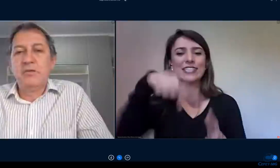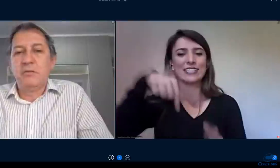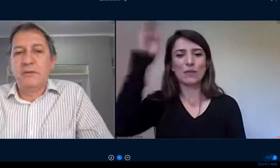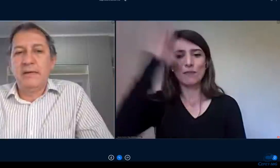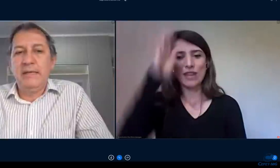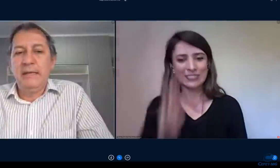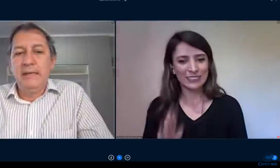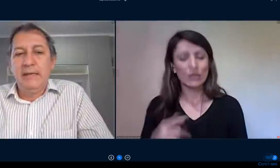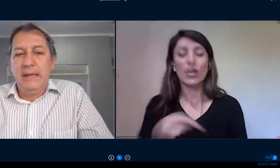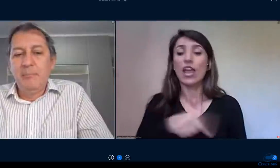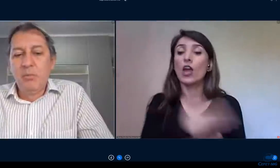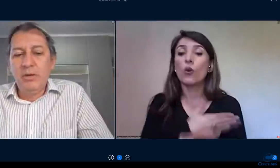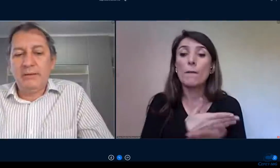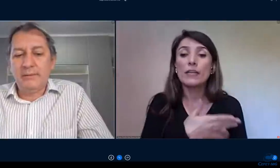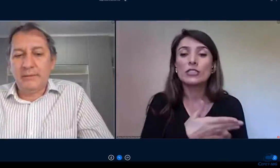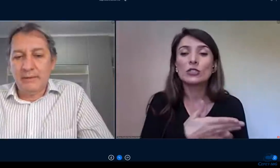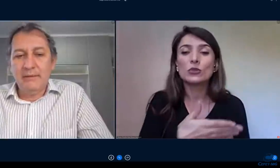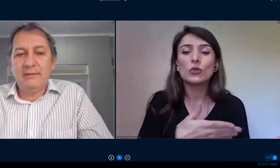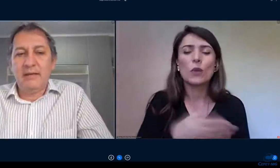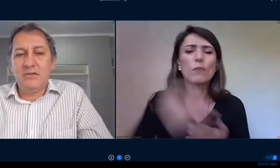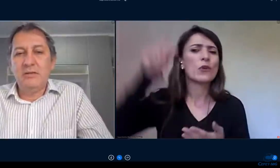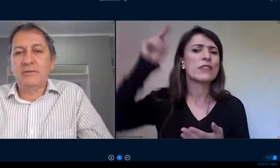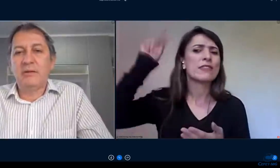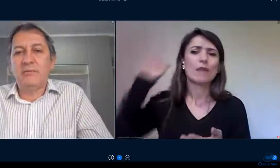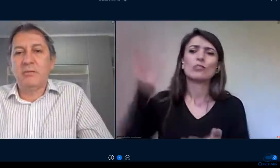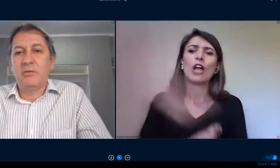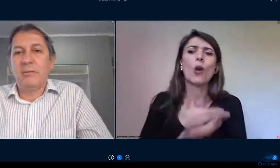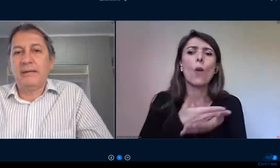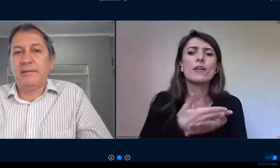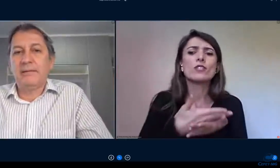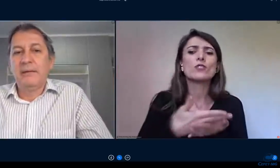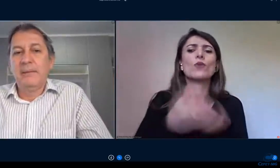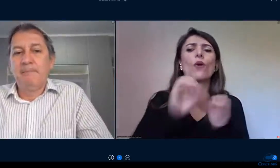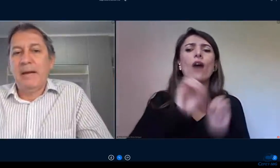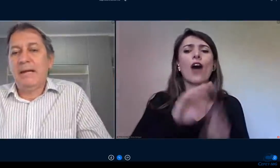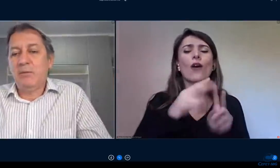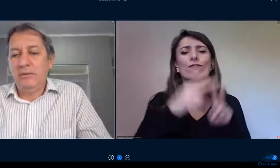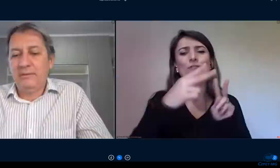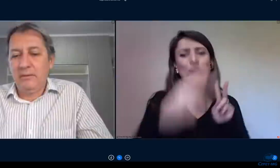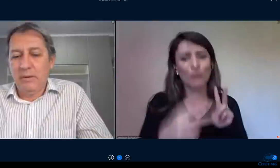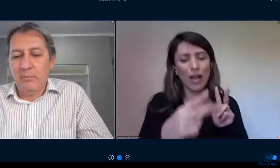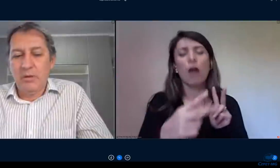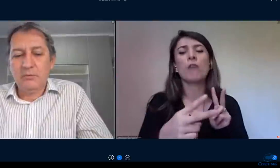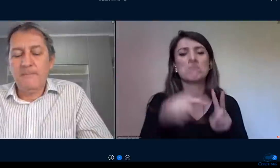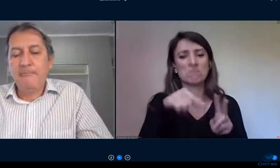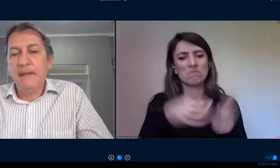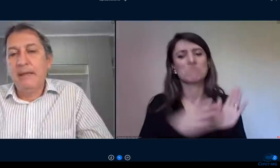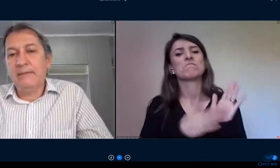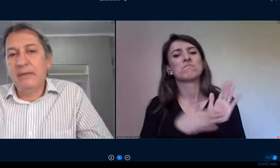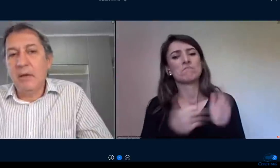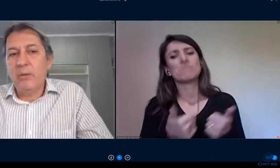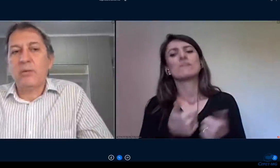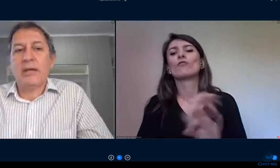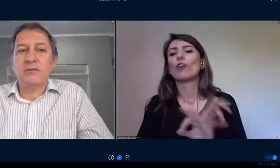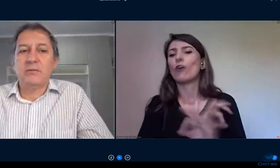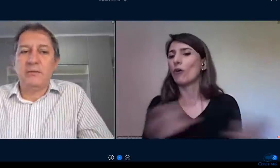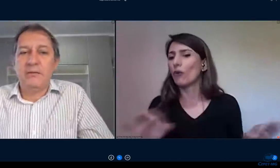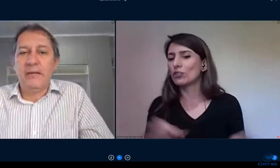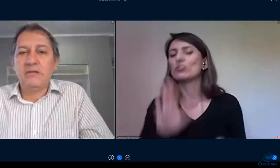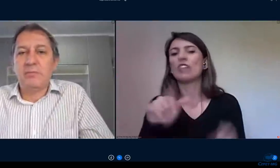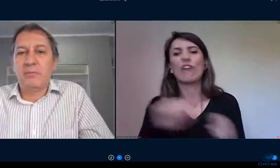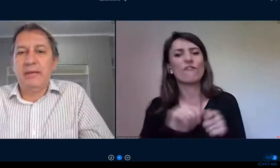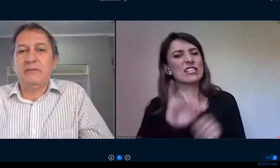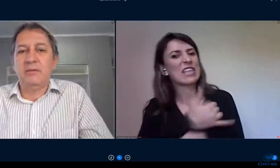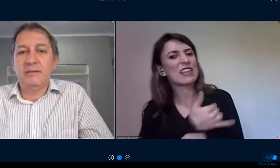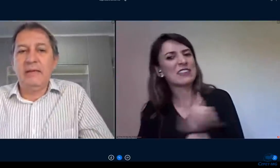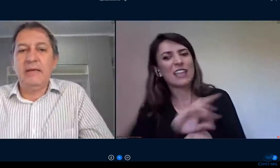Giovanni muitas das iniciativas que foram tomadas para o ensino remoto esse não é o caso do